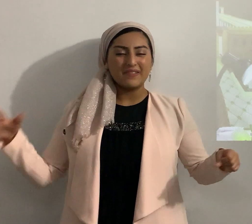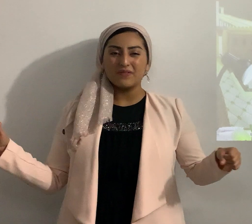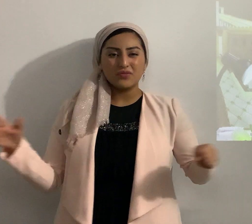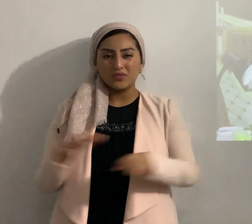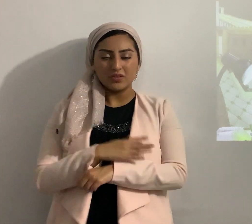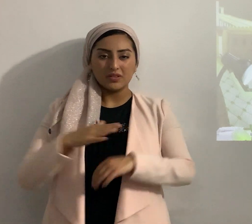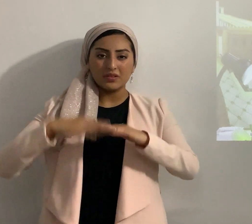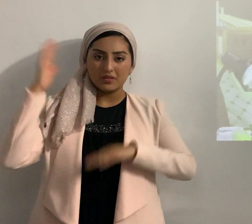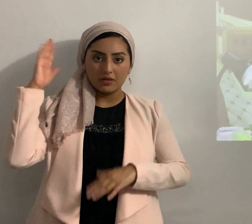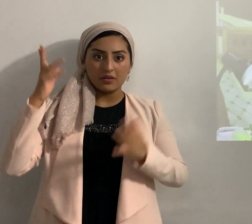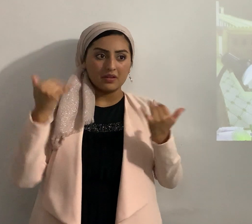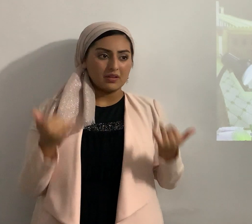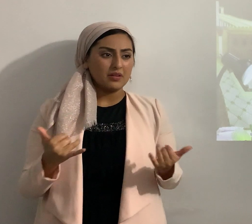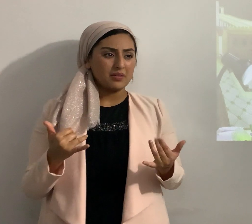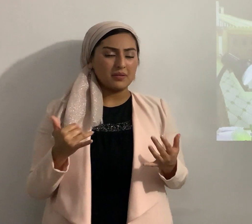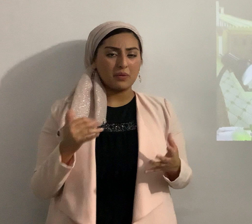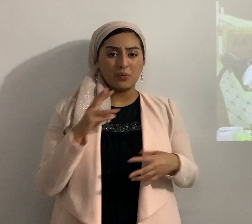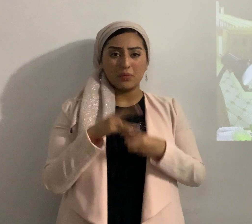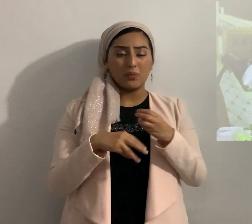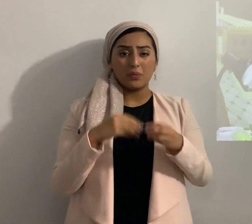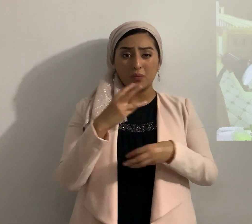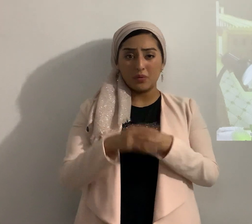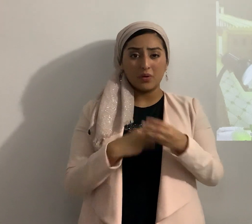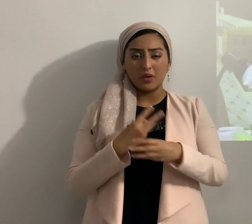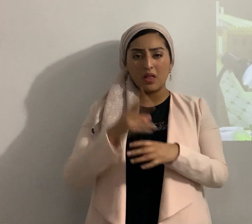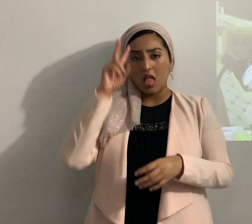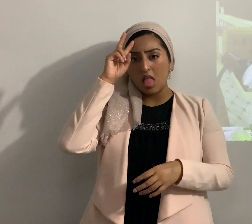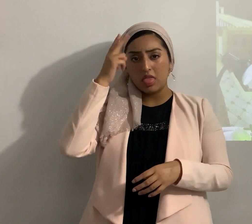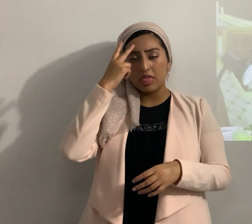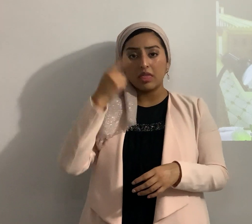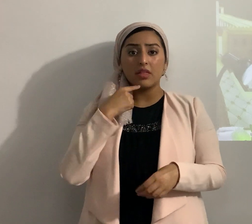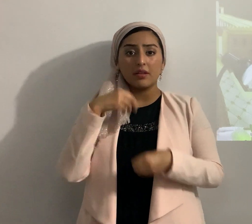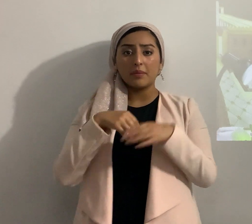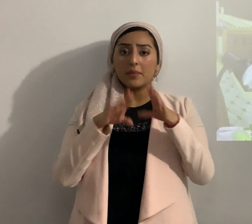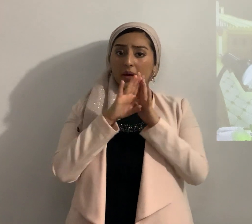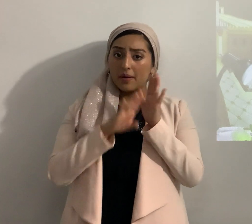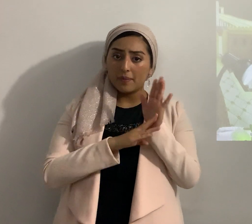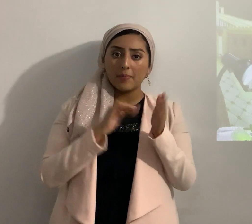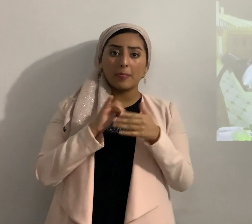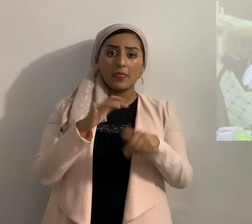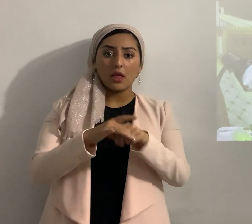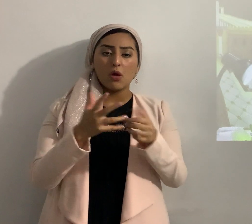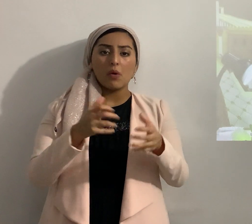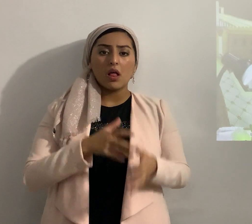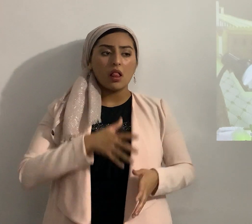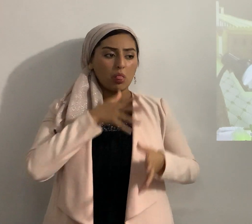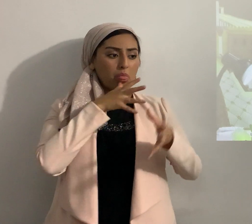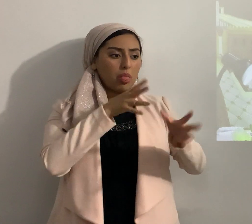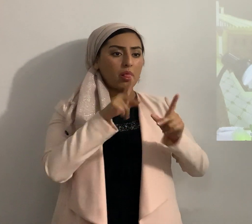hermanos ahorita es una porquería el mundo que dice el Tanaj la Biblia que la tierra quisiera vomitar a sus moradores